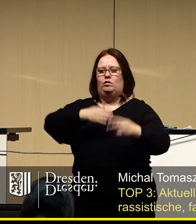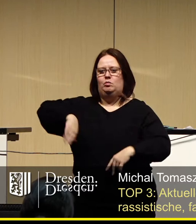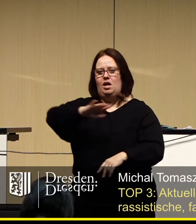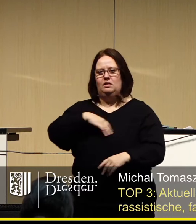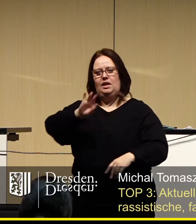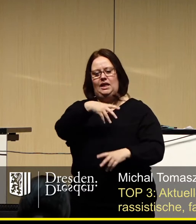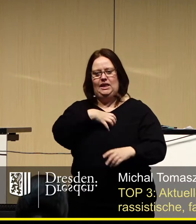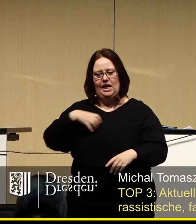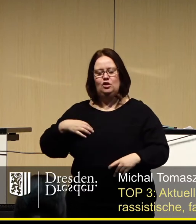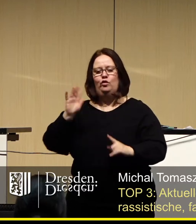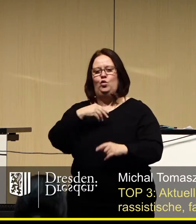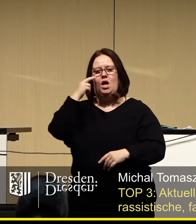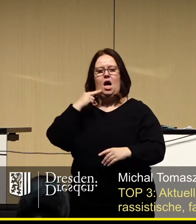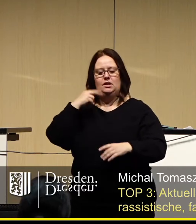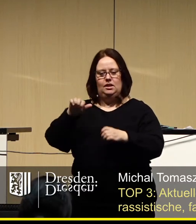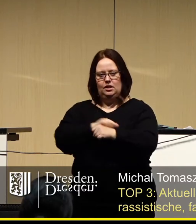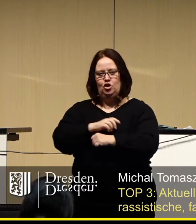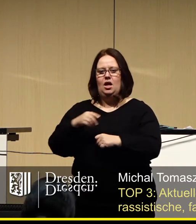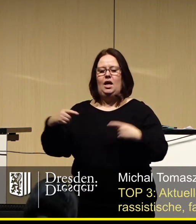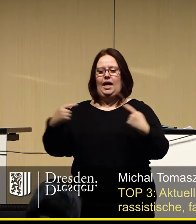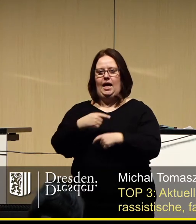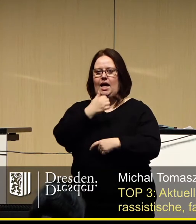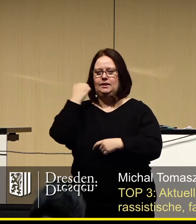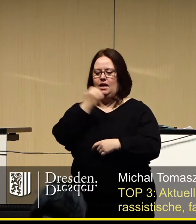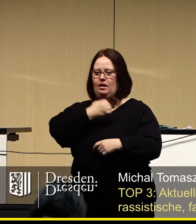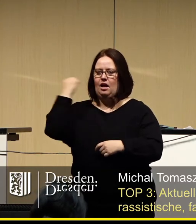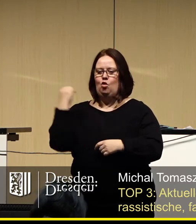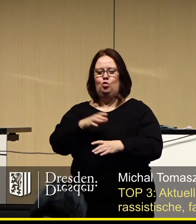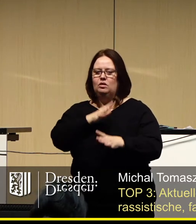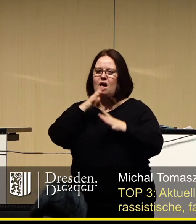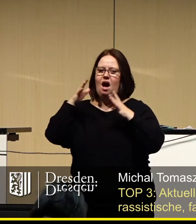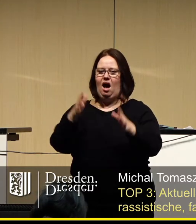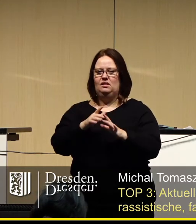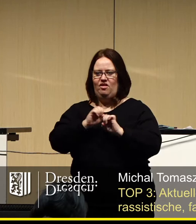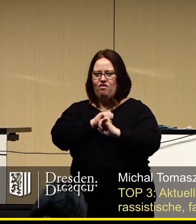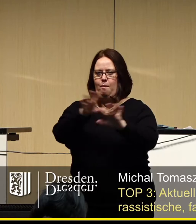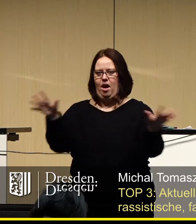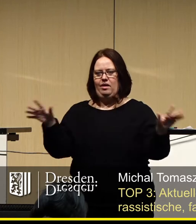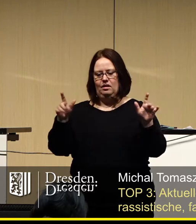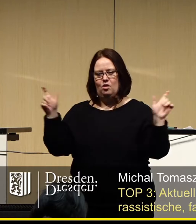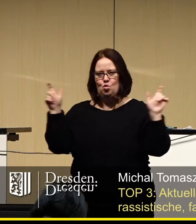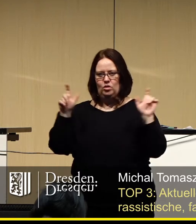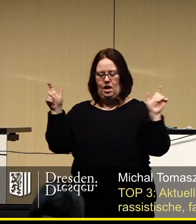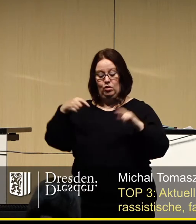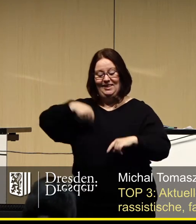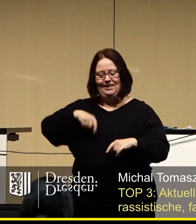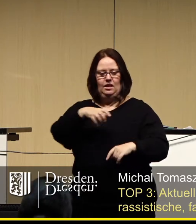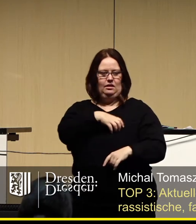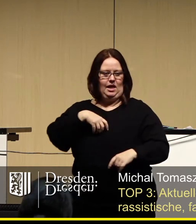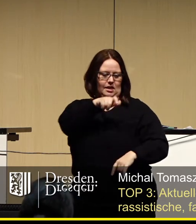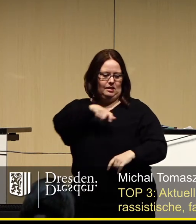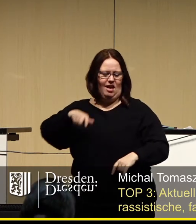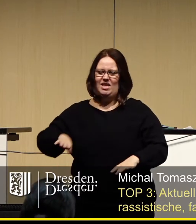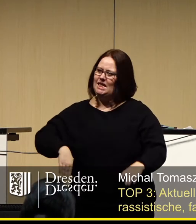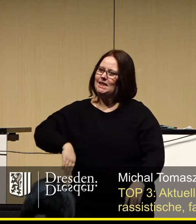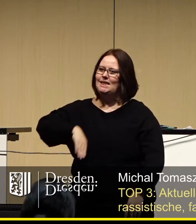mehr in Dresden für rassistische, rechtsradikale und hassverbreitende Kundgebungen. Diese Dresdnerinnen und Dresdner haben